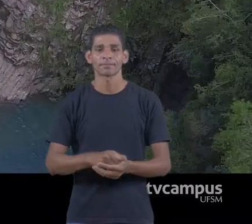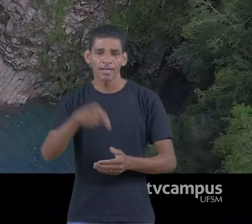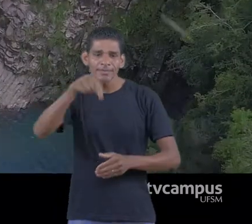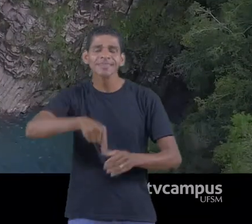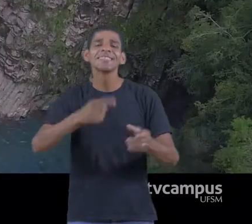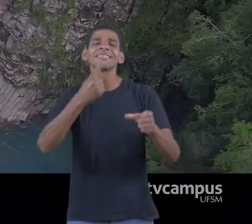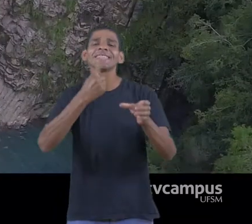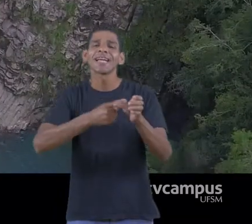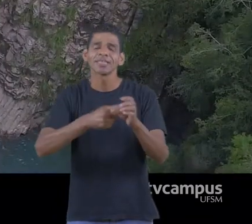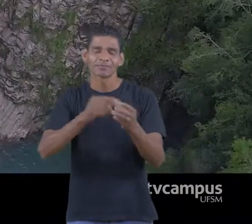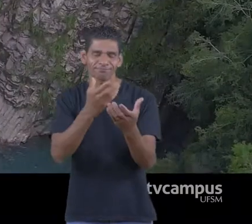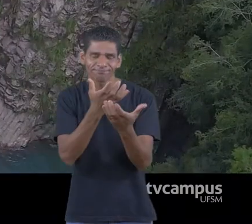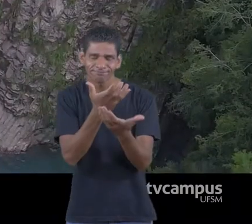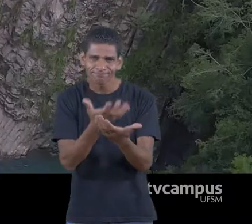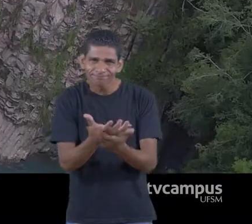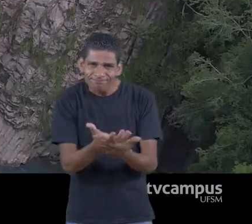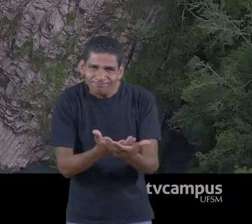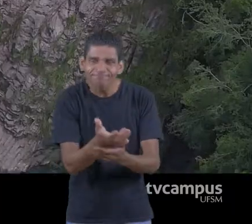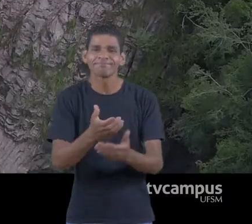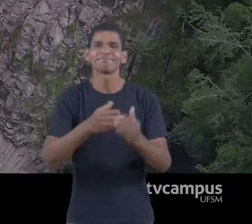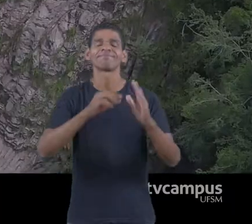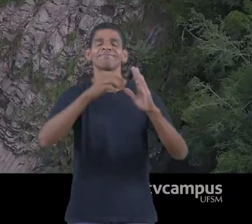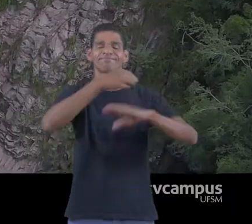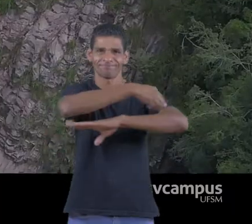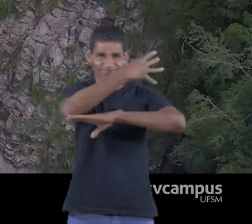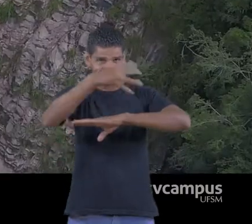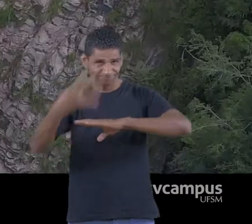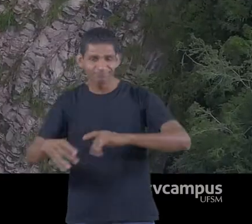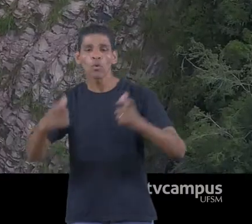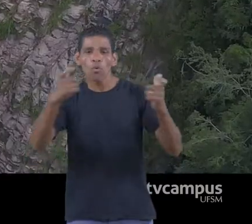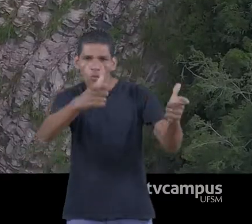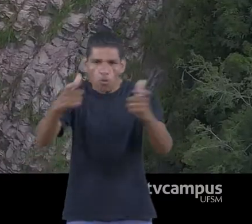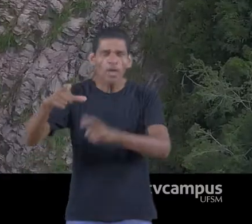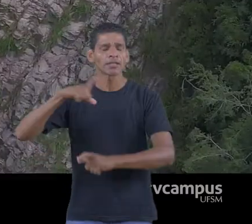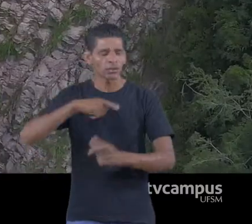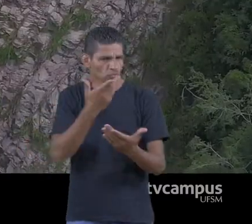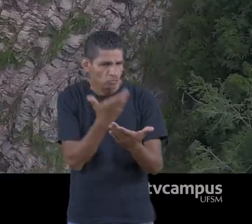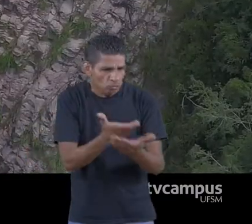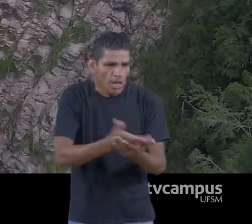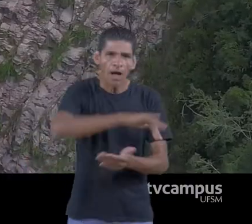ponto, Caçapava do Sul e a Quarta Colônia tem essas singularidades geológicas, geomorfológicas ou paleontológicas